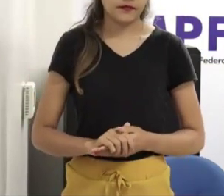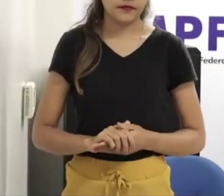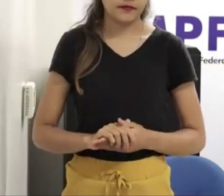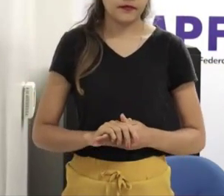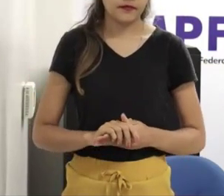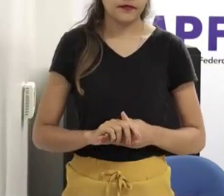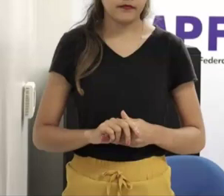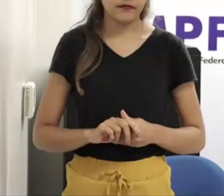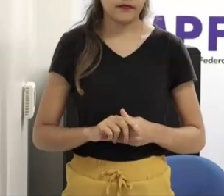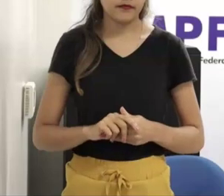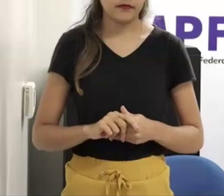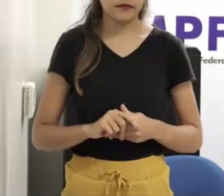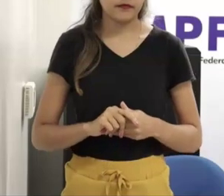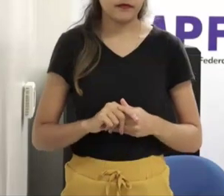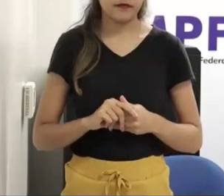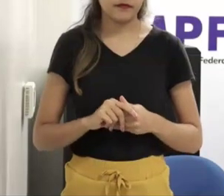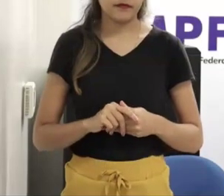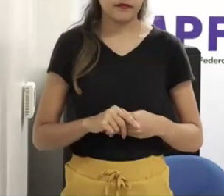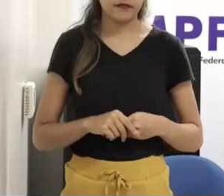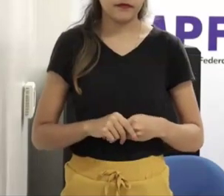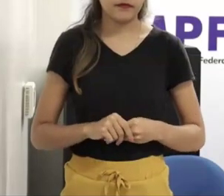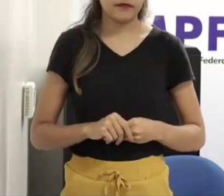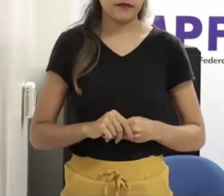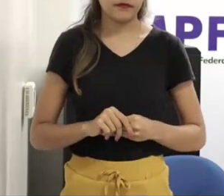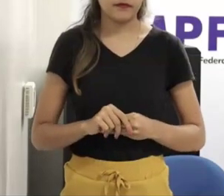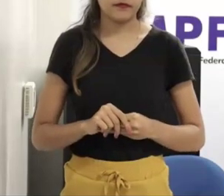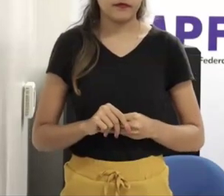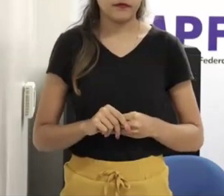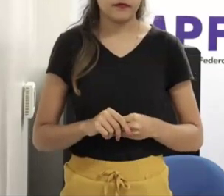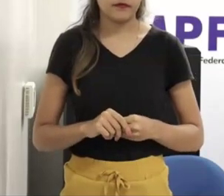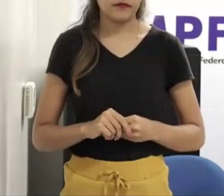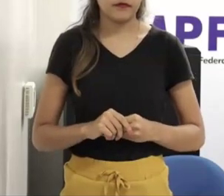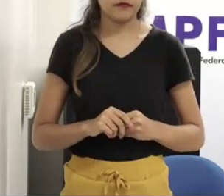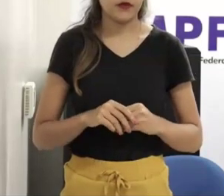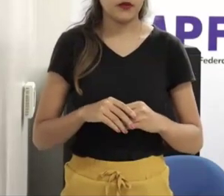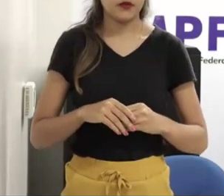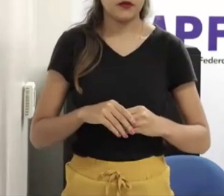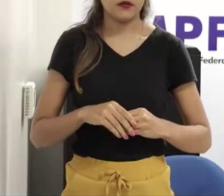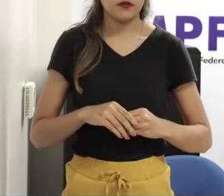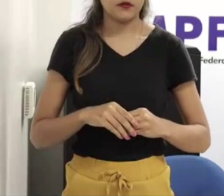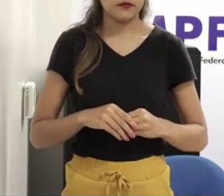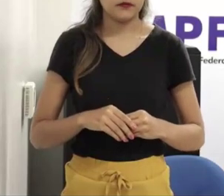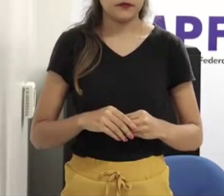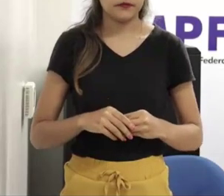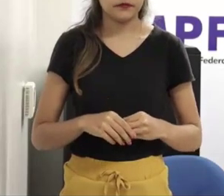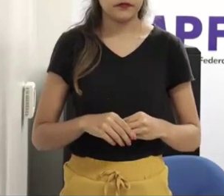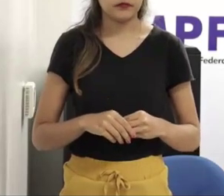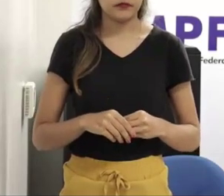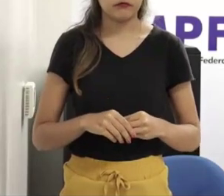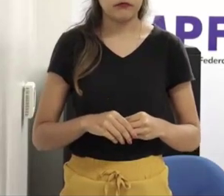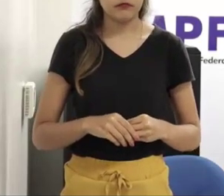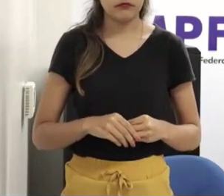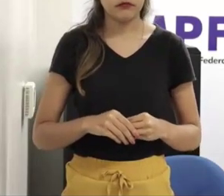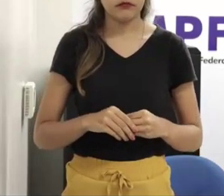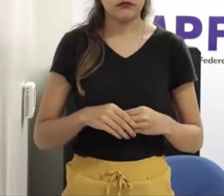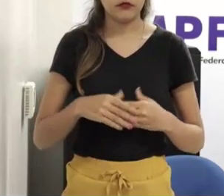pontuou que são muito raros, os casos, atualmente não tem nenhum, no seu rol de